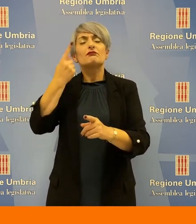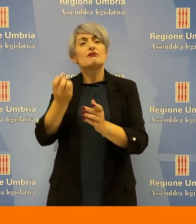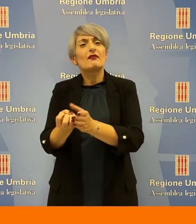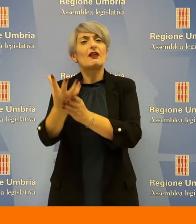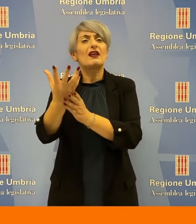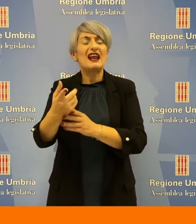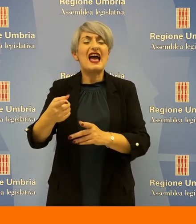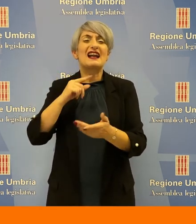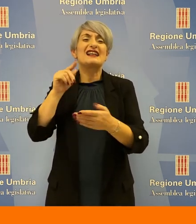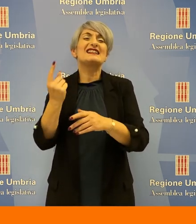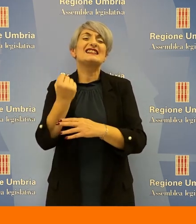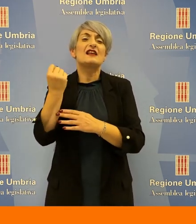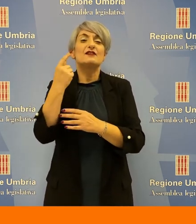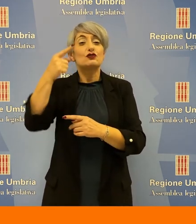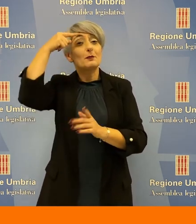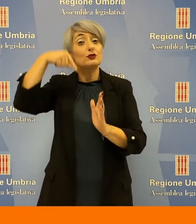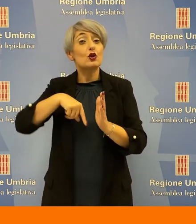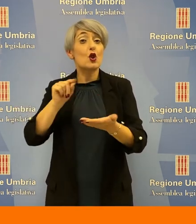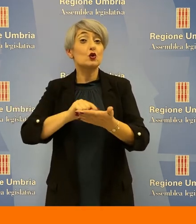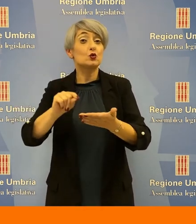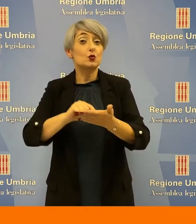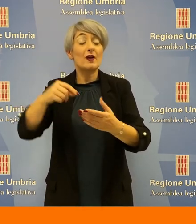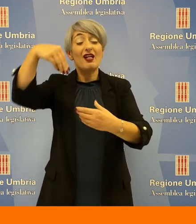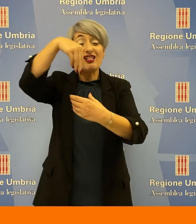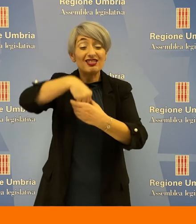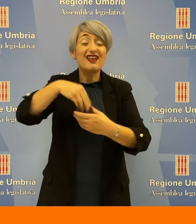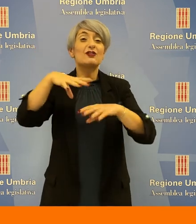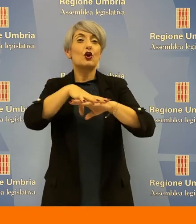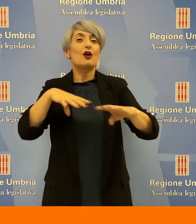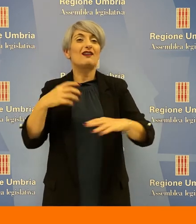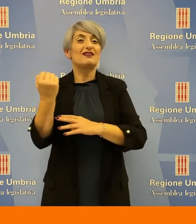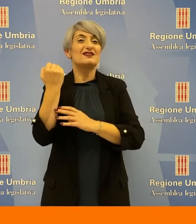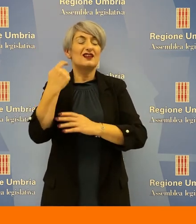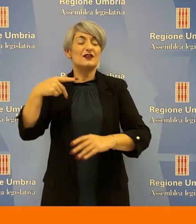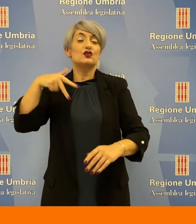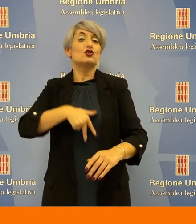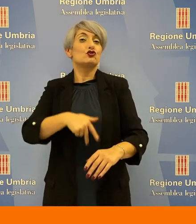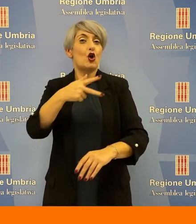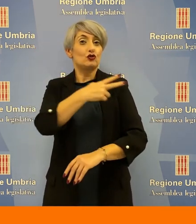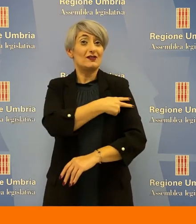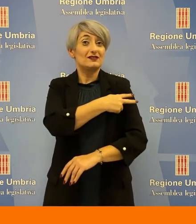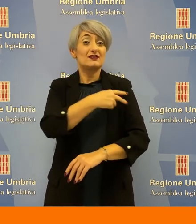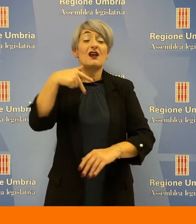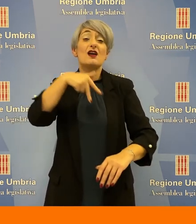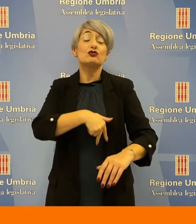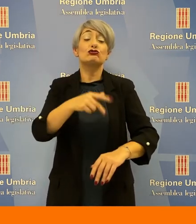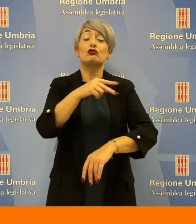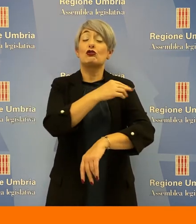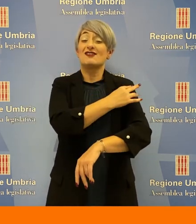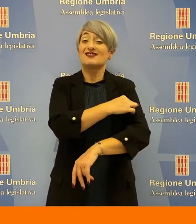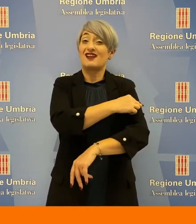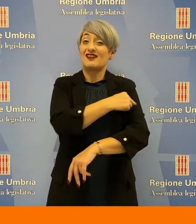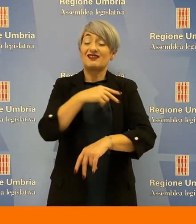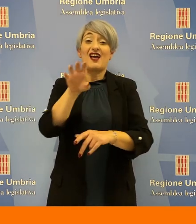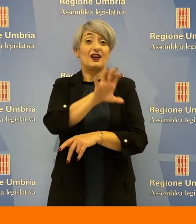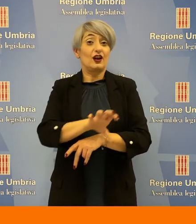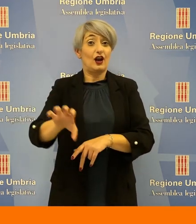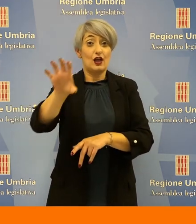una iniziativa che punta anche a rafforzare il rapporto di collaborazione tra scuola e famiglia, aiutando tutti ad affrontare e risolvere